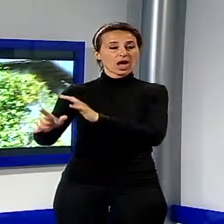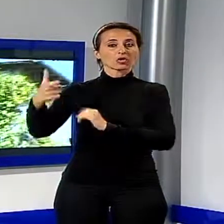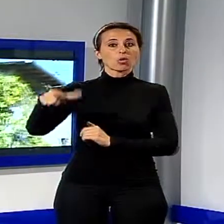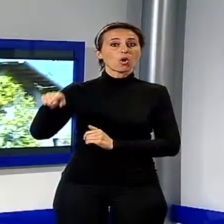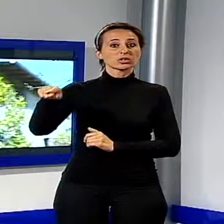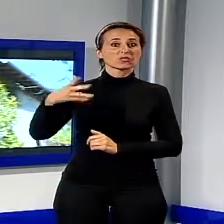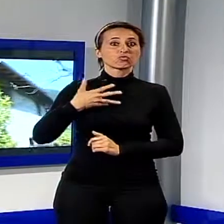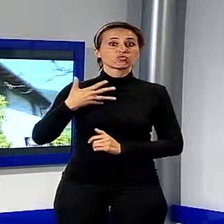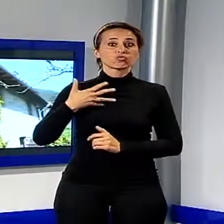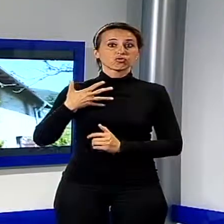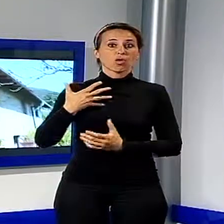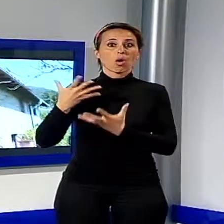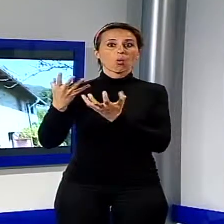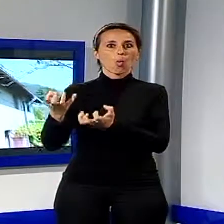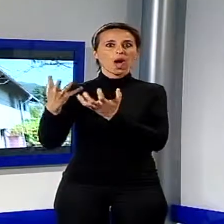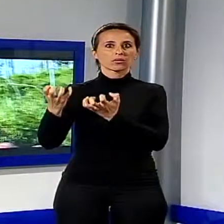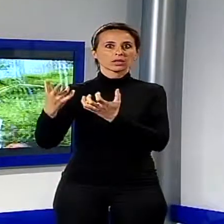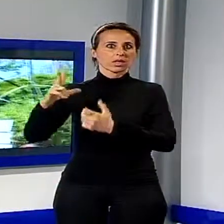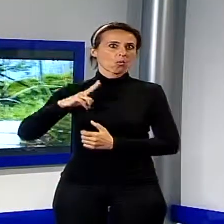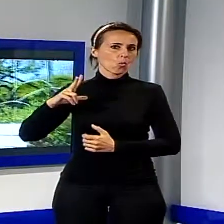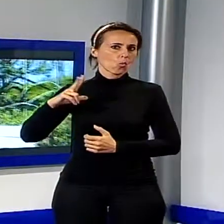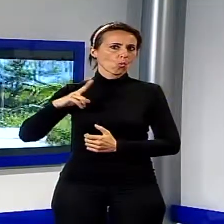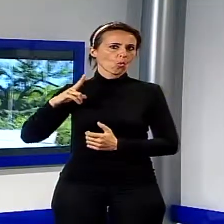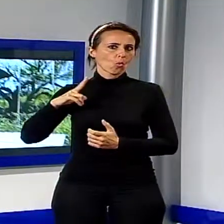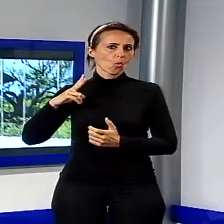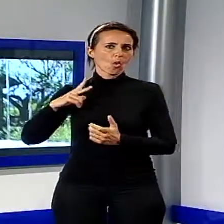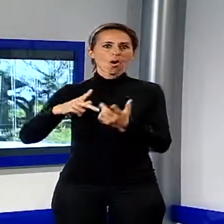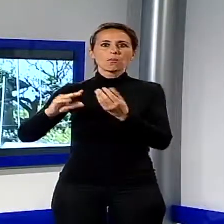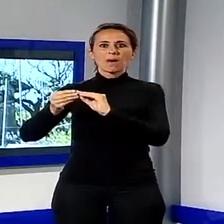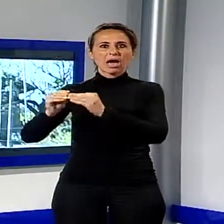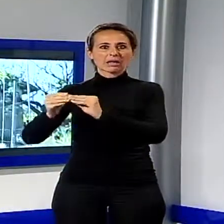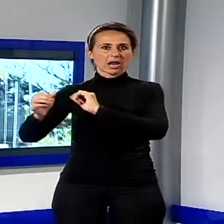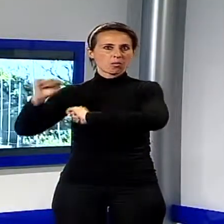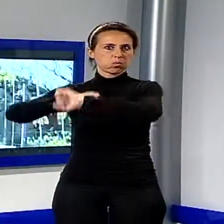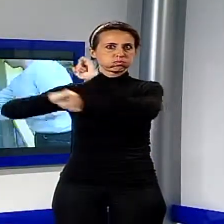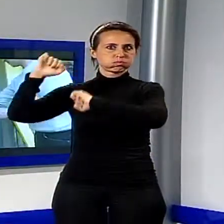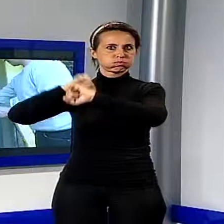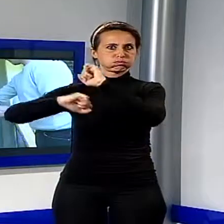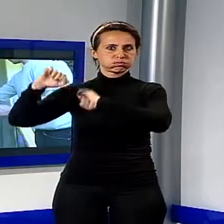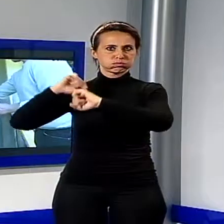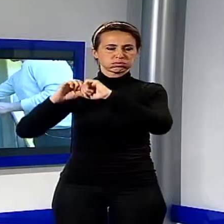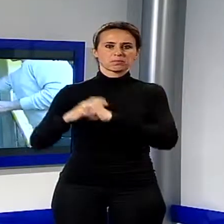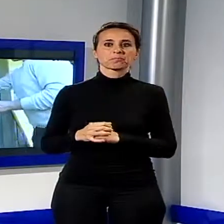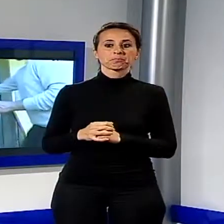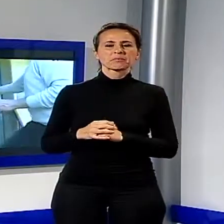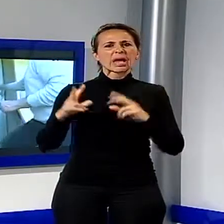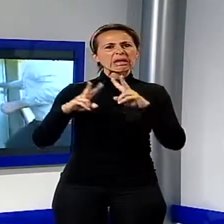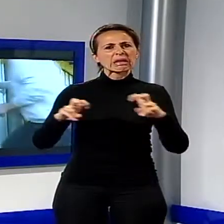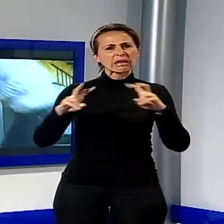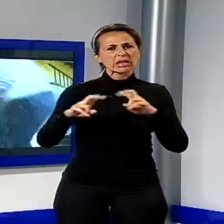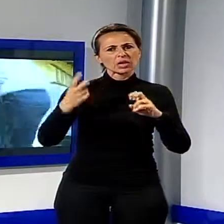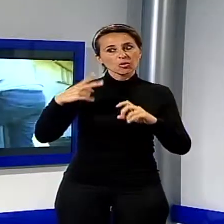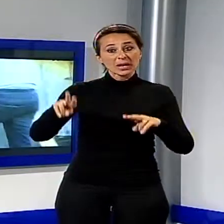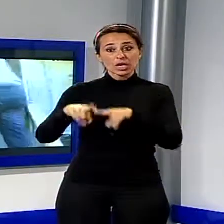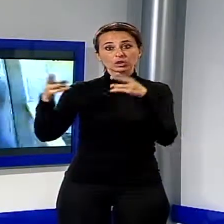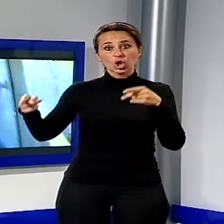di un grosso quantitativo di materiale esplodente illegale, tra cui numerosi fuochi d'artificio. Le indagini per risalire all'arsenale del